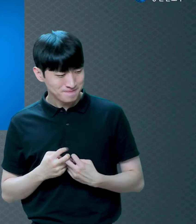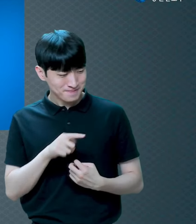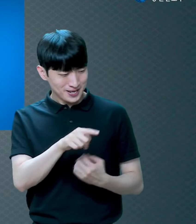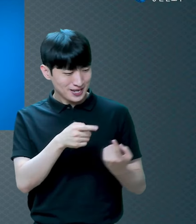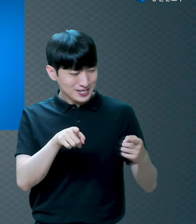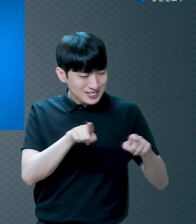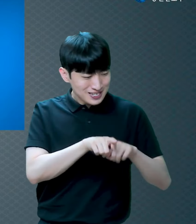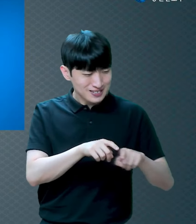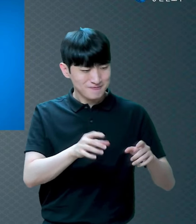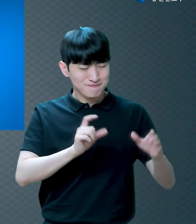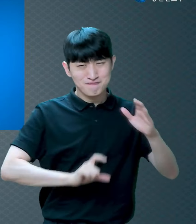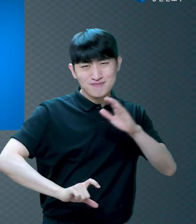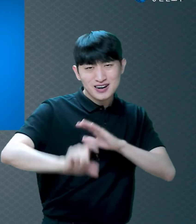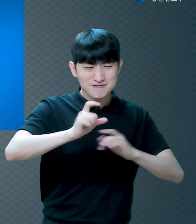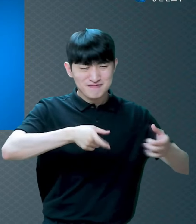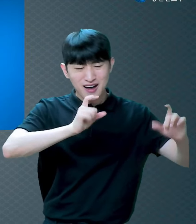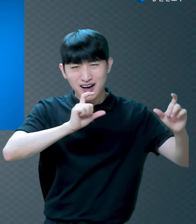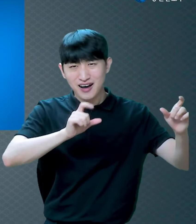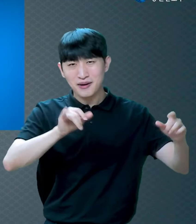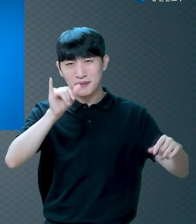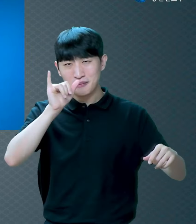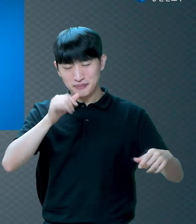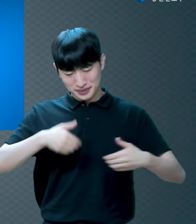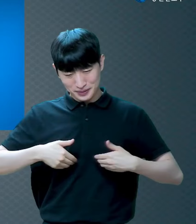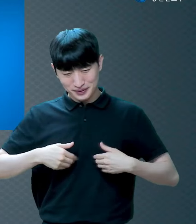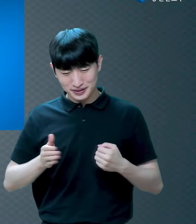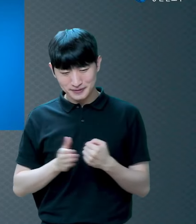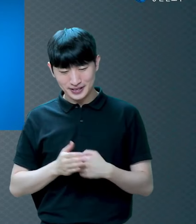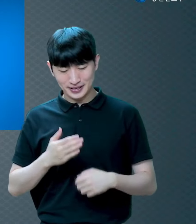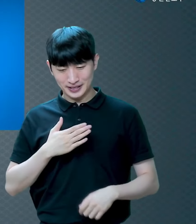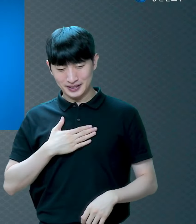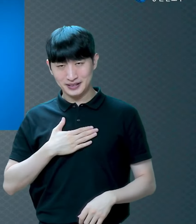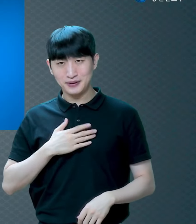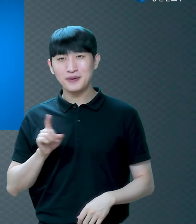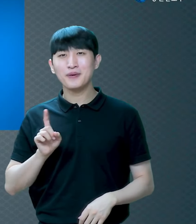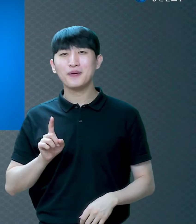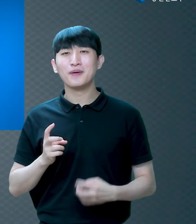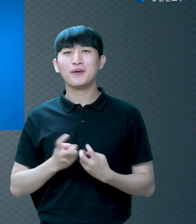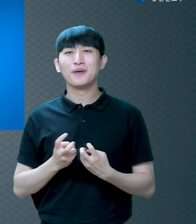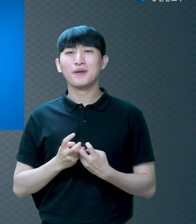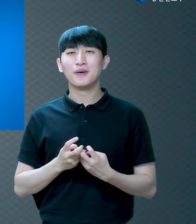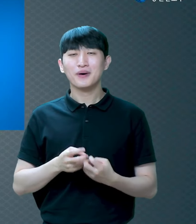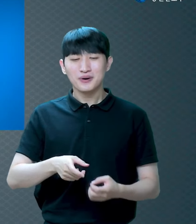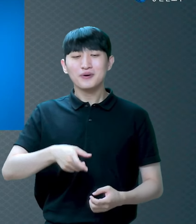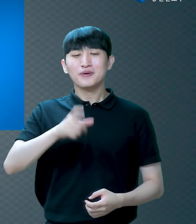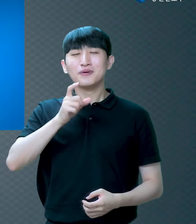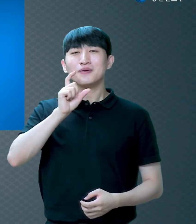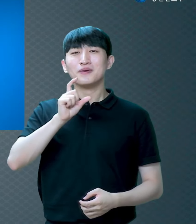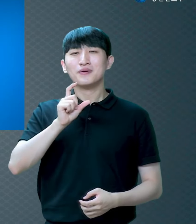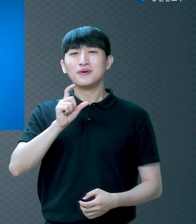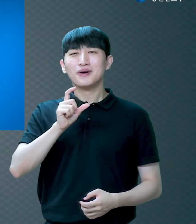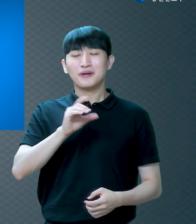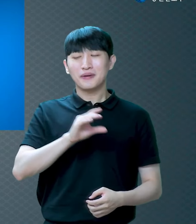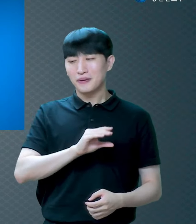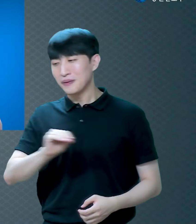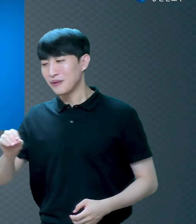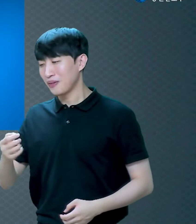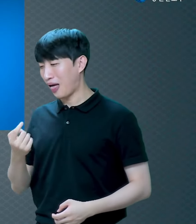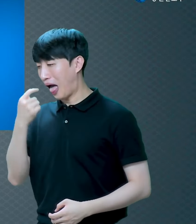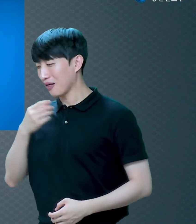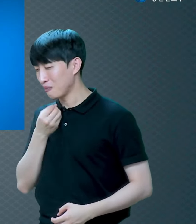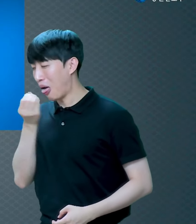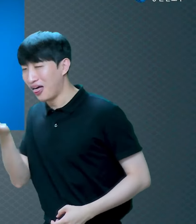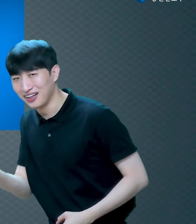있어야 되니까 새벽까지 같이 있어야 되는데 먹다가 가서 손 집어넣고 쏟고 가서 또 먹고